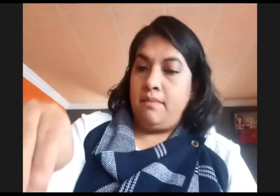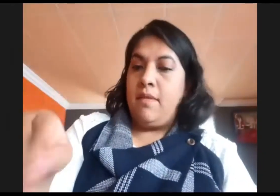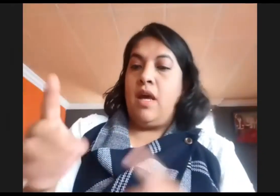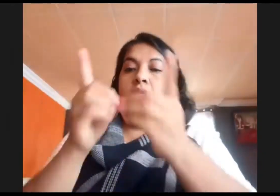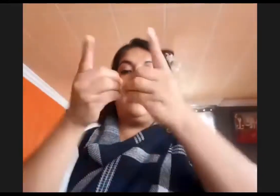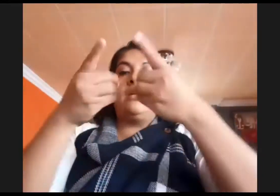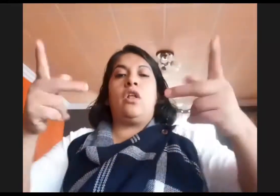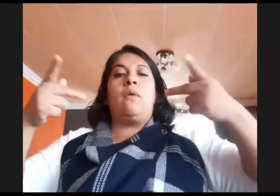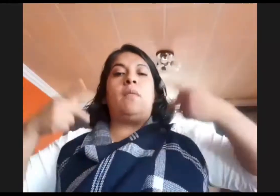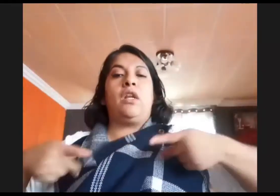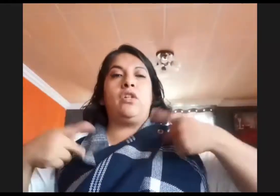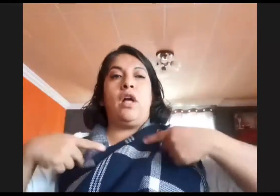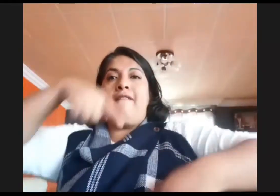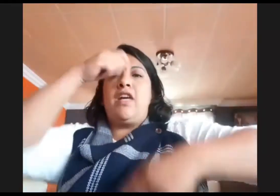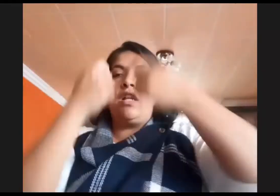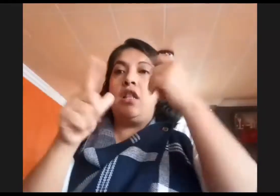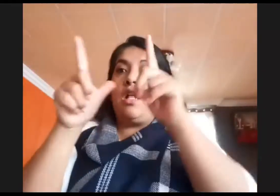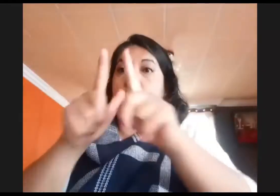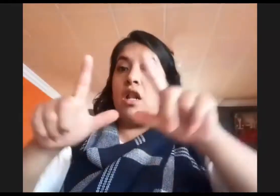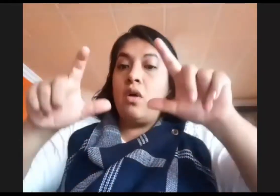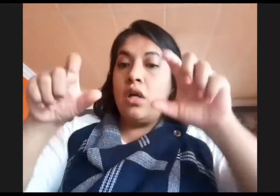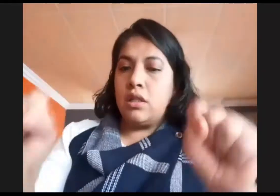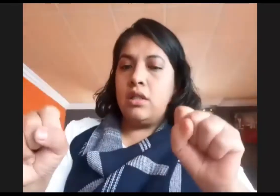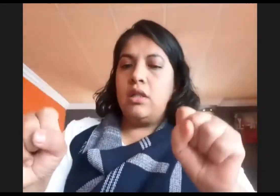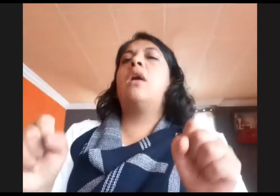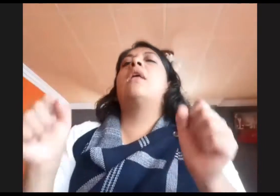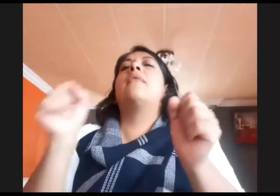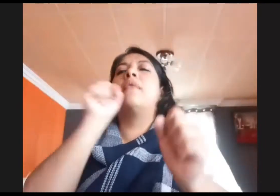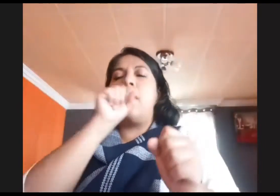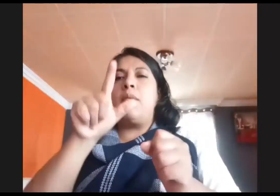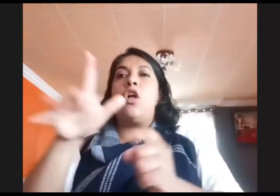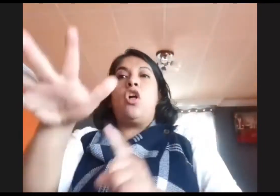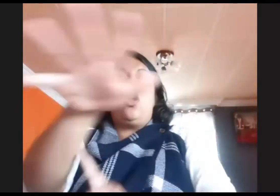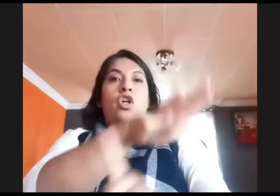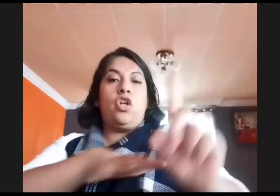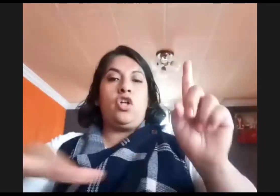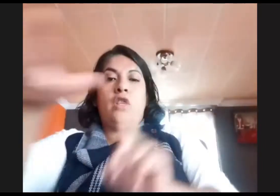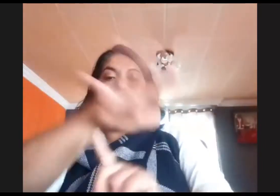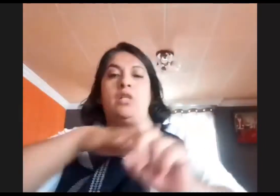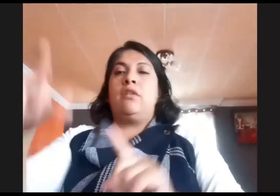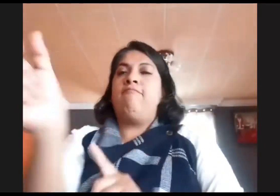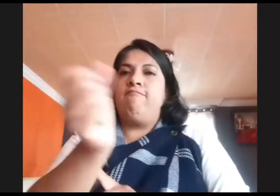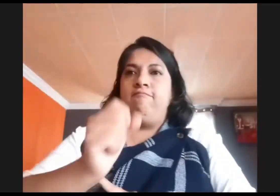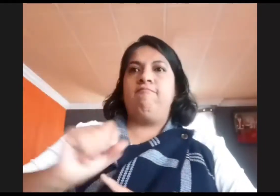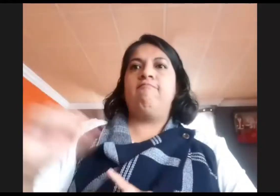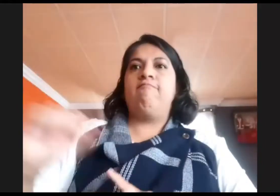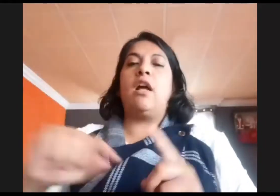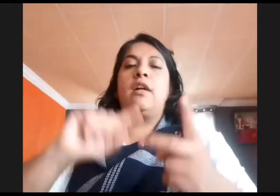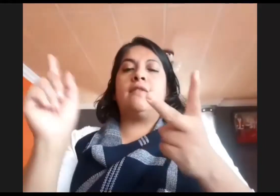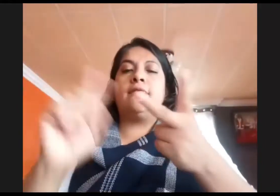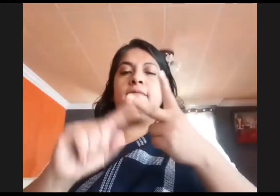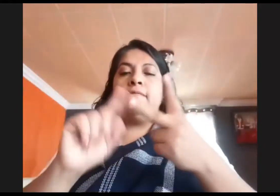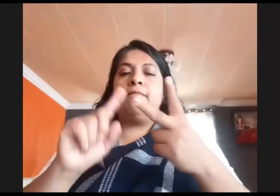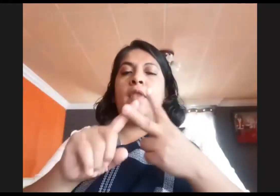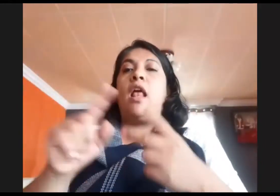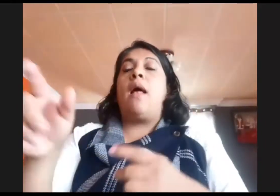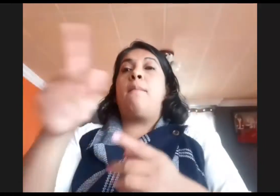propósito de este seminario es la formación de instructores sordos del curso de lengua de señas mexicanas basado en el modelo